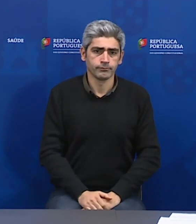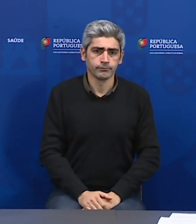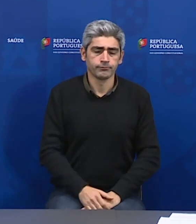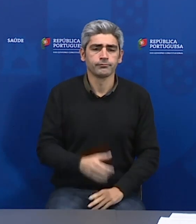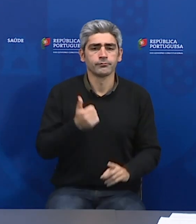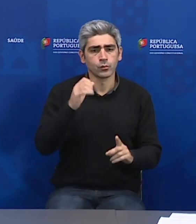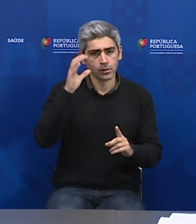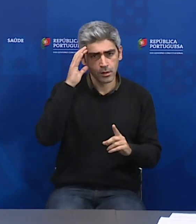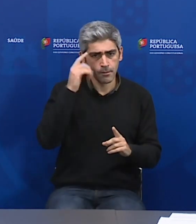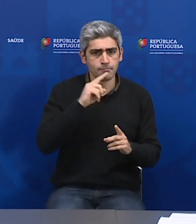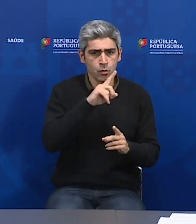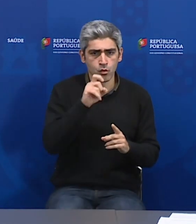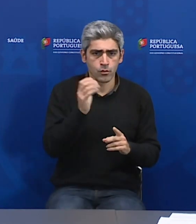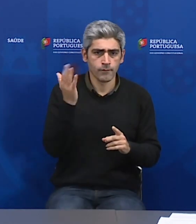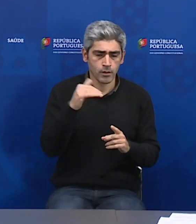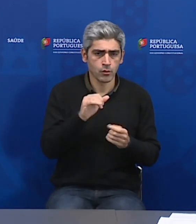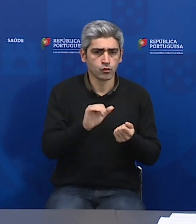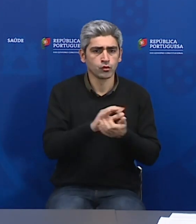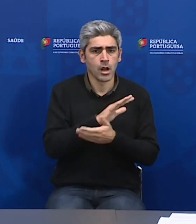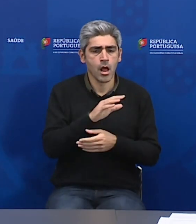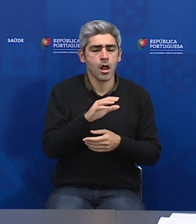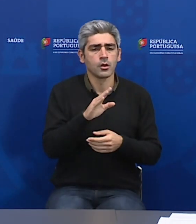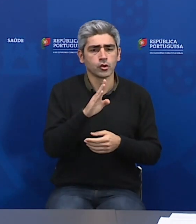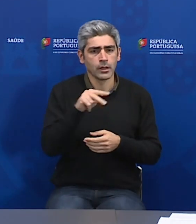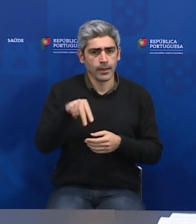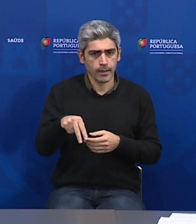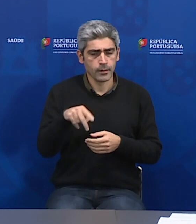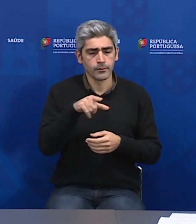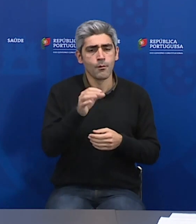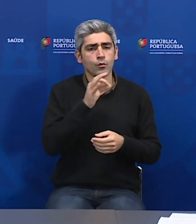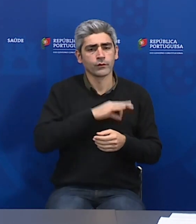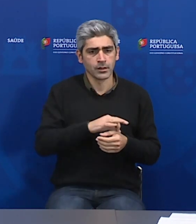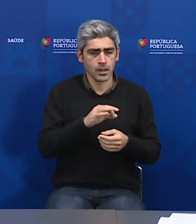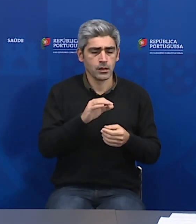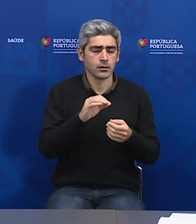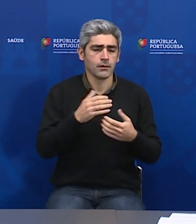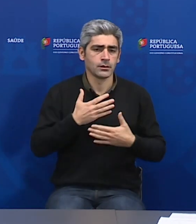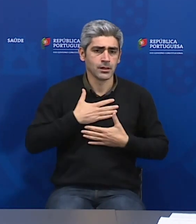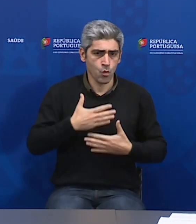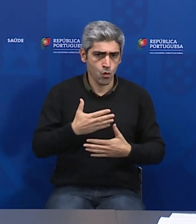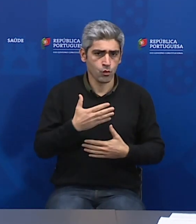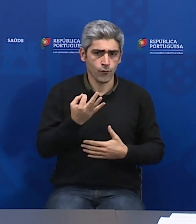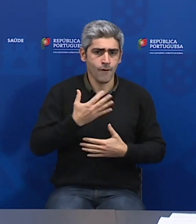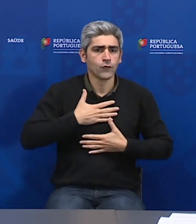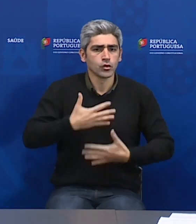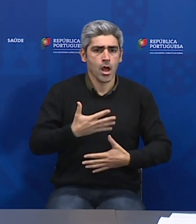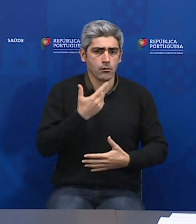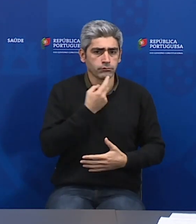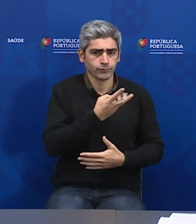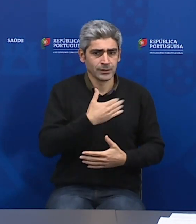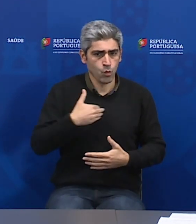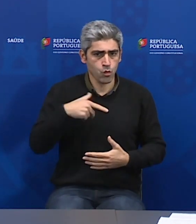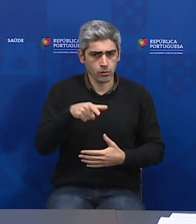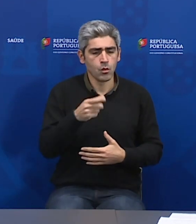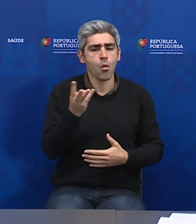Boa tarde. Pergunta enviada pelo Jornal de Notícias dos profissionais de saúde que se voluntariaram para ajudar quando estão efetivamente